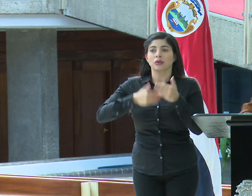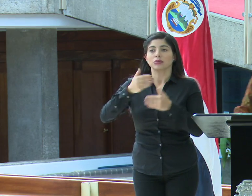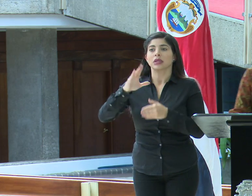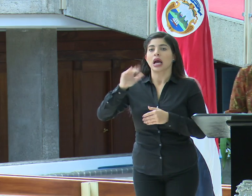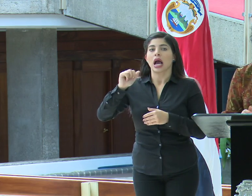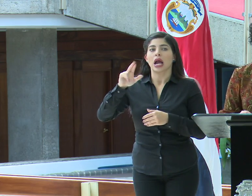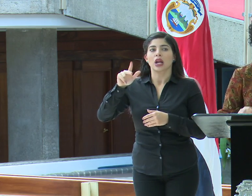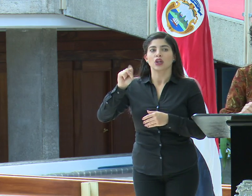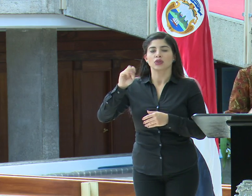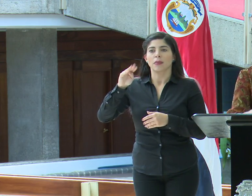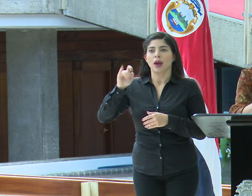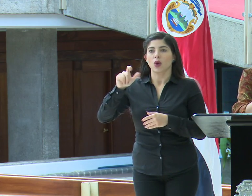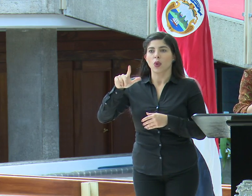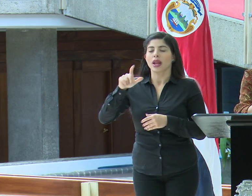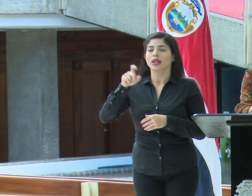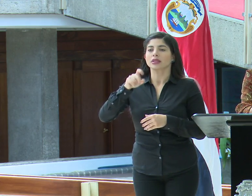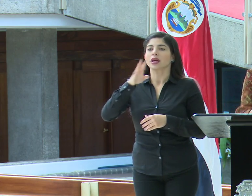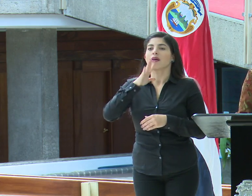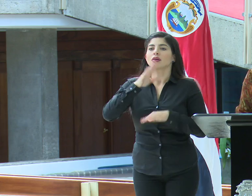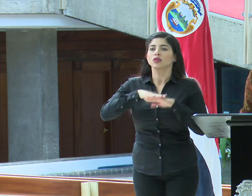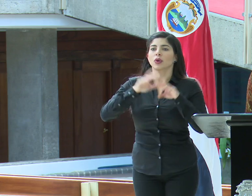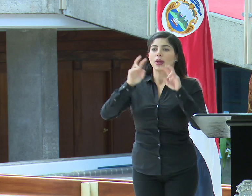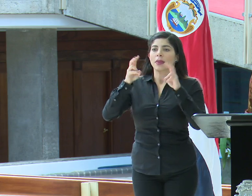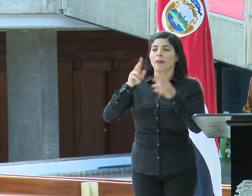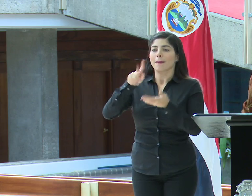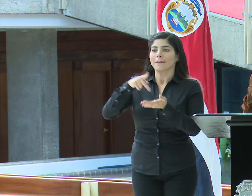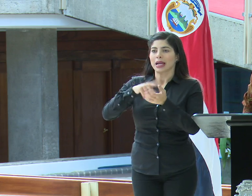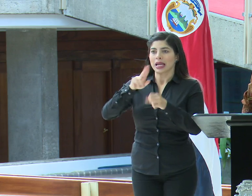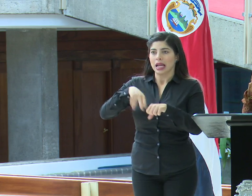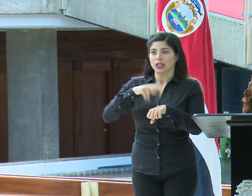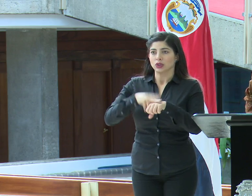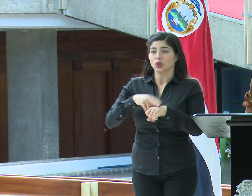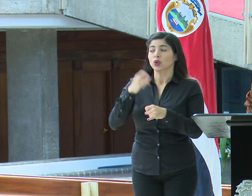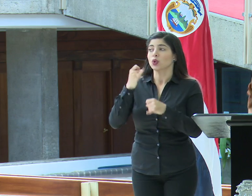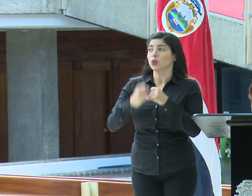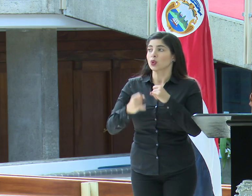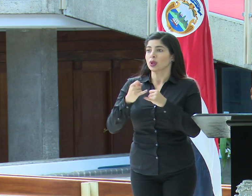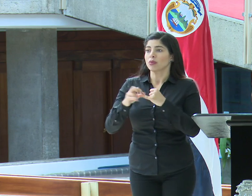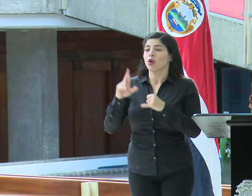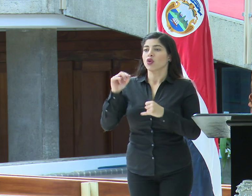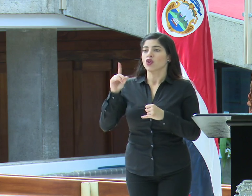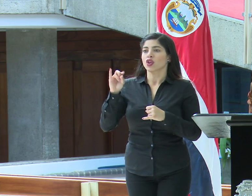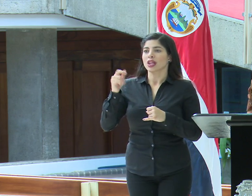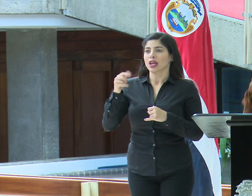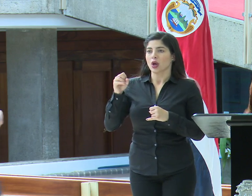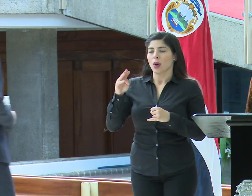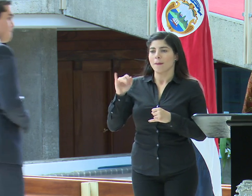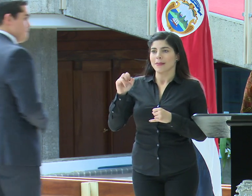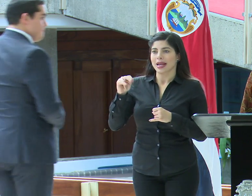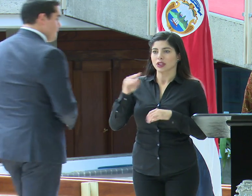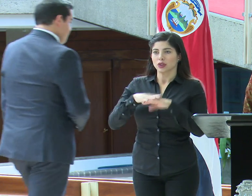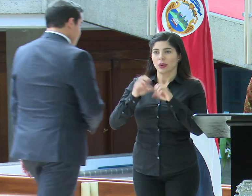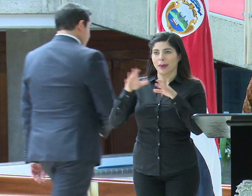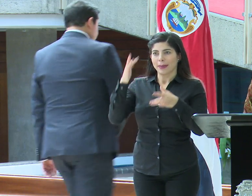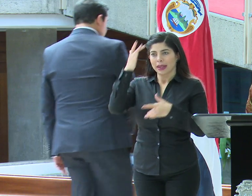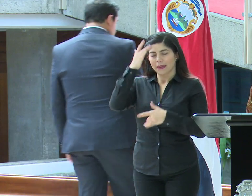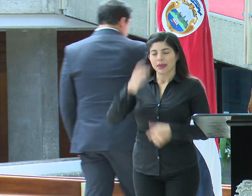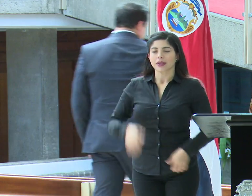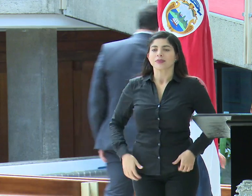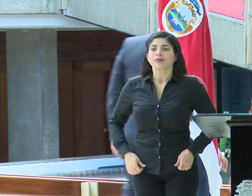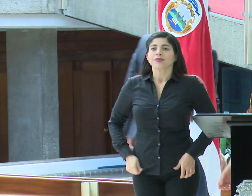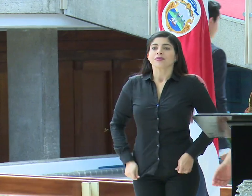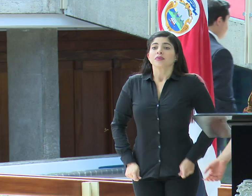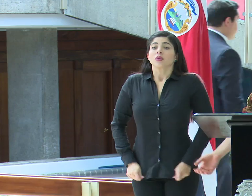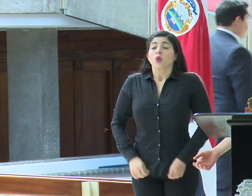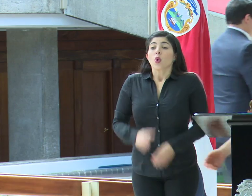a don Carlos Manuel que quiere hablar del tema de parques nacionales. Y por último, don Rodrigo Marín les habla del exopidemiológico. Sí. En el